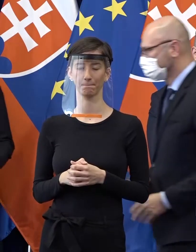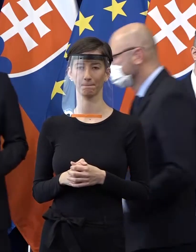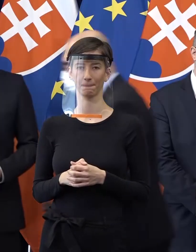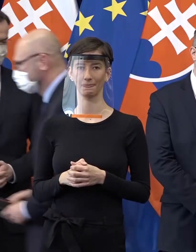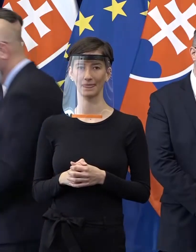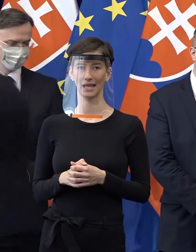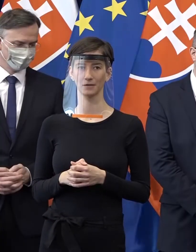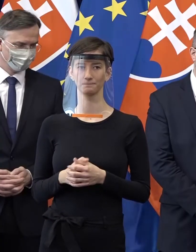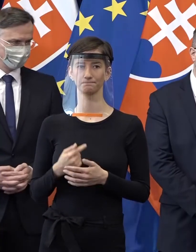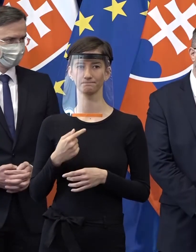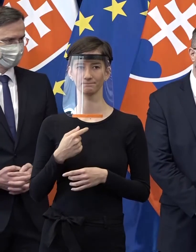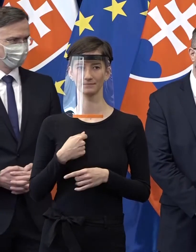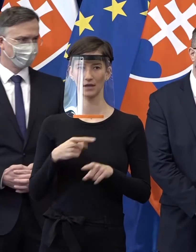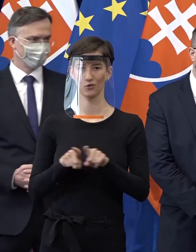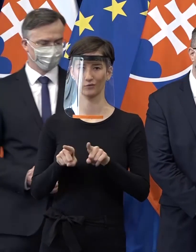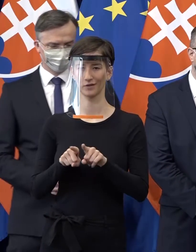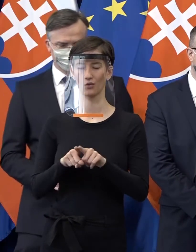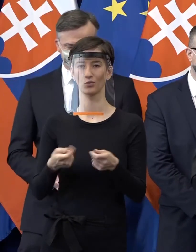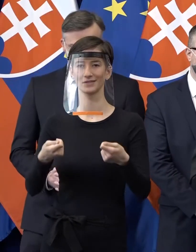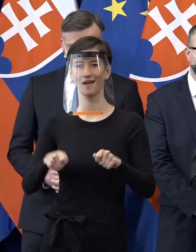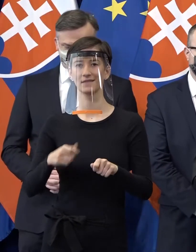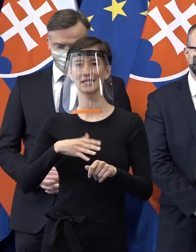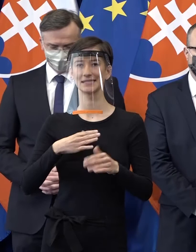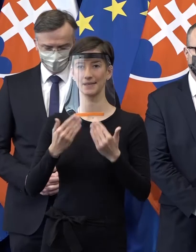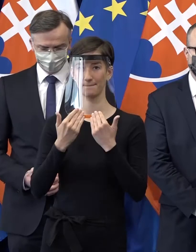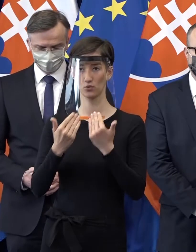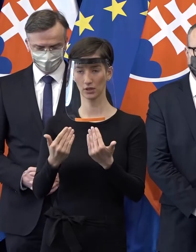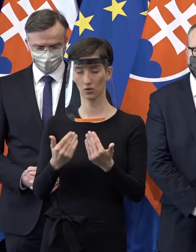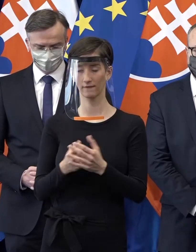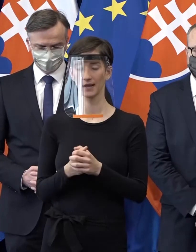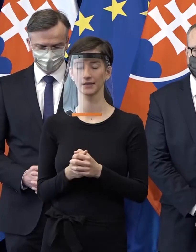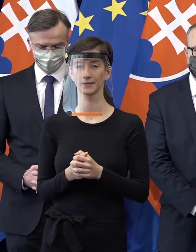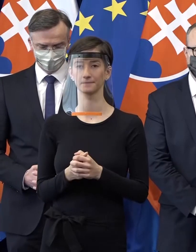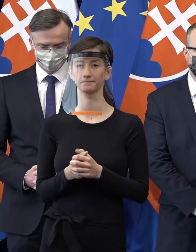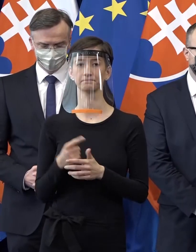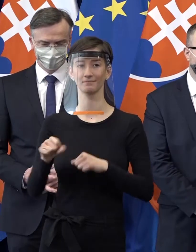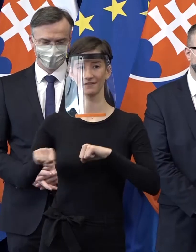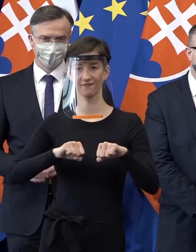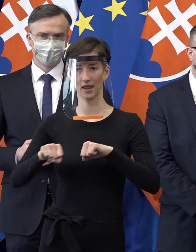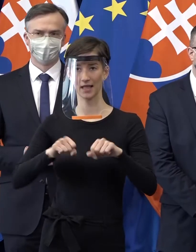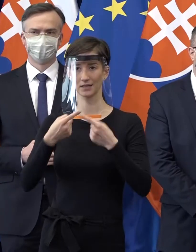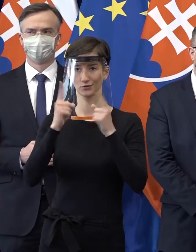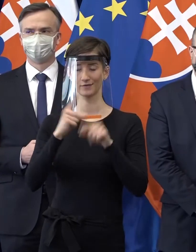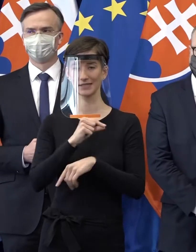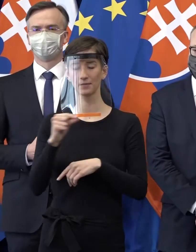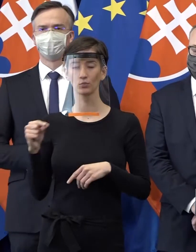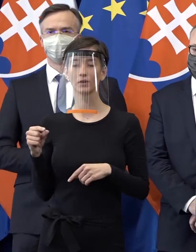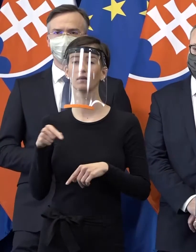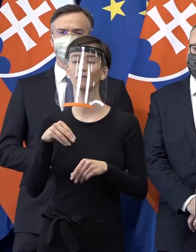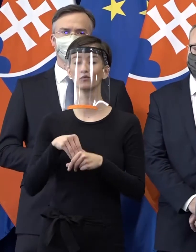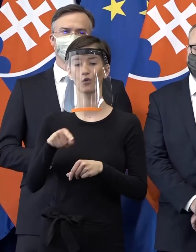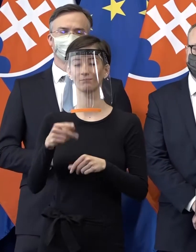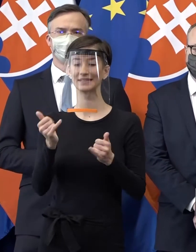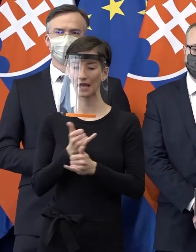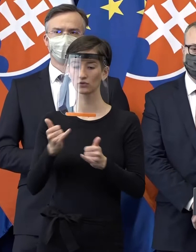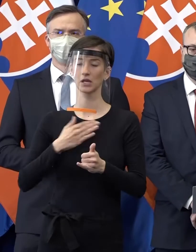Ja by som tiež záverom chcel poďakovať aj o váš záujem, aj vláde SR, že ide riešiť